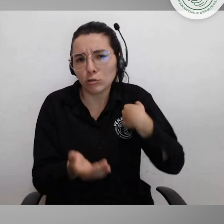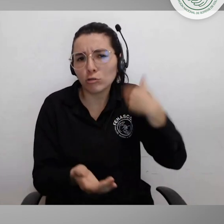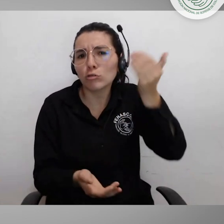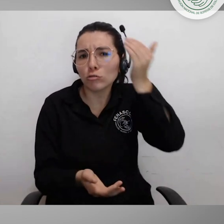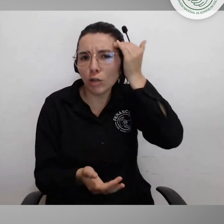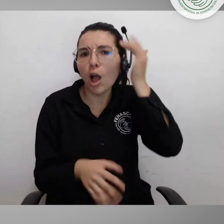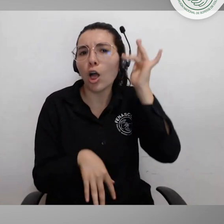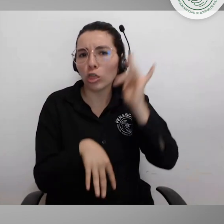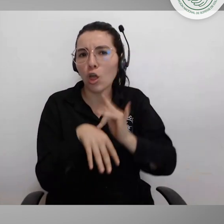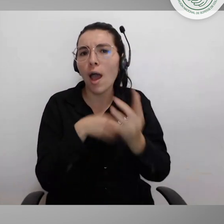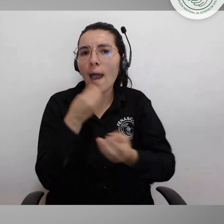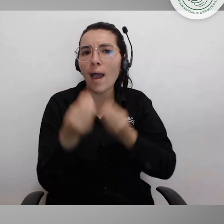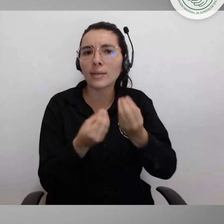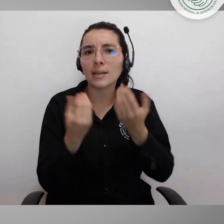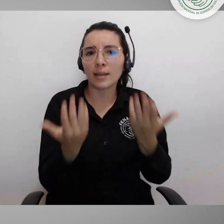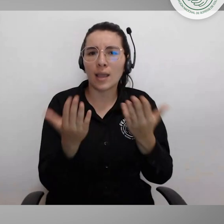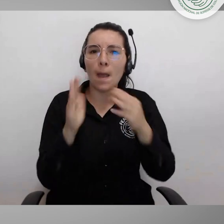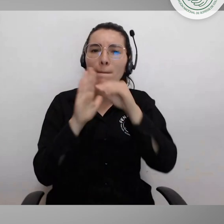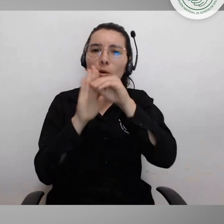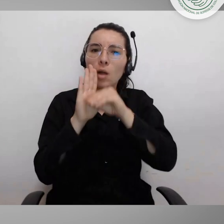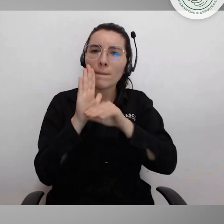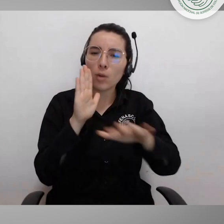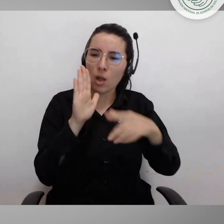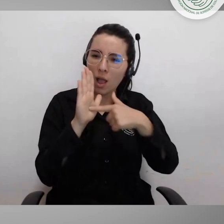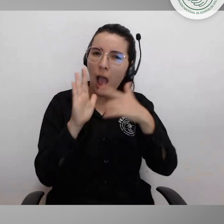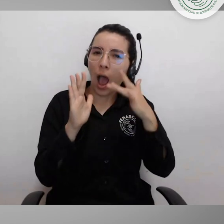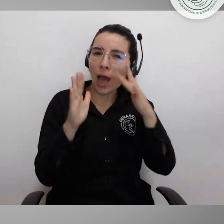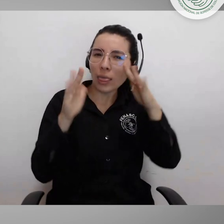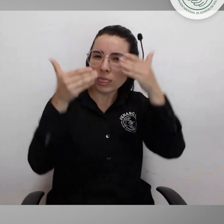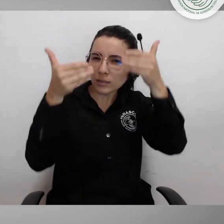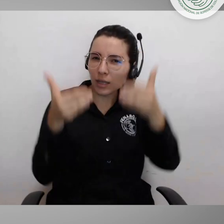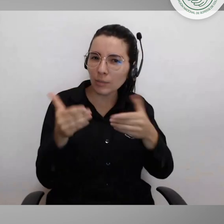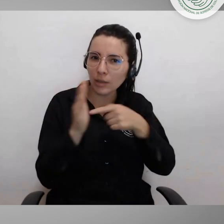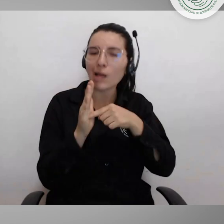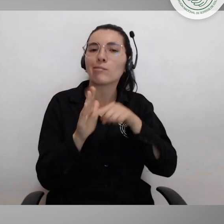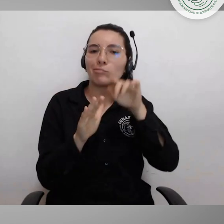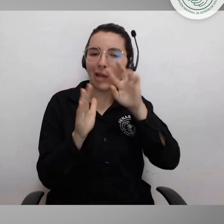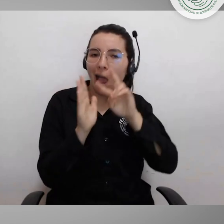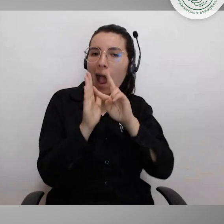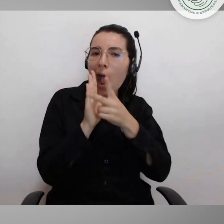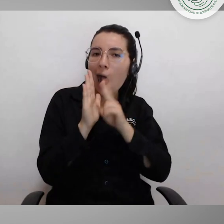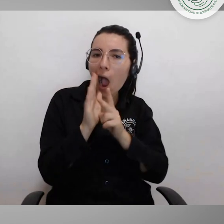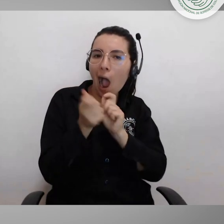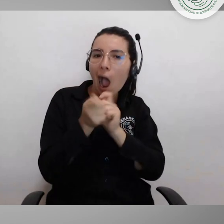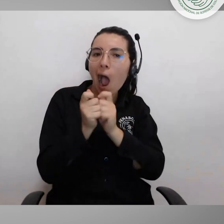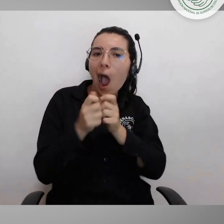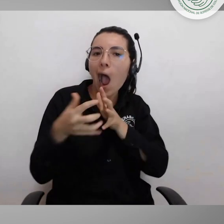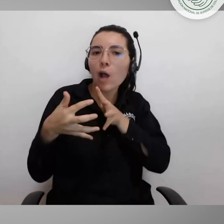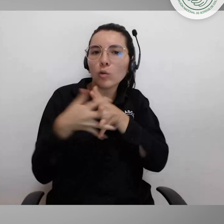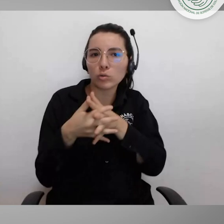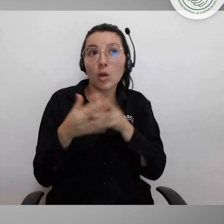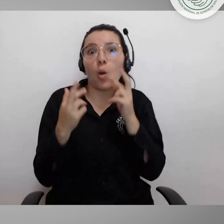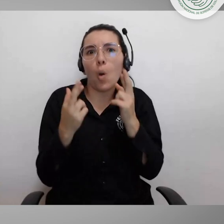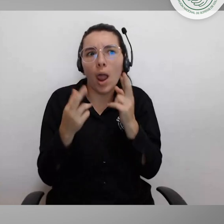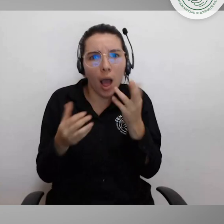un reajuste de la política pública de discapacidad